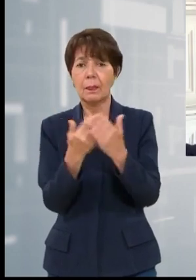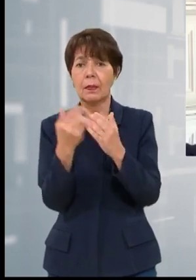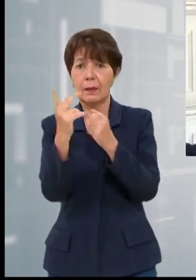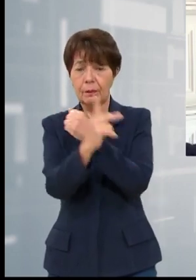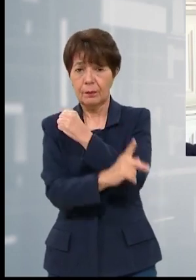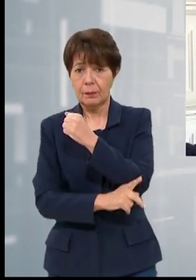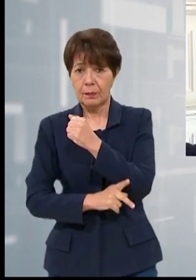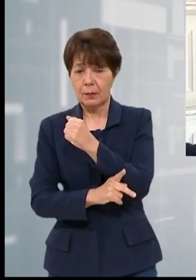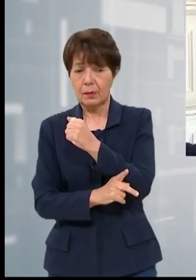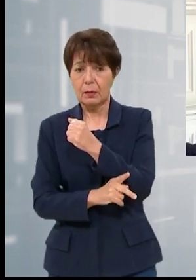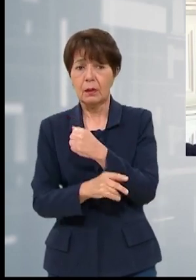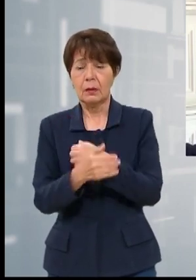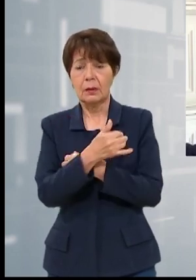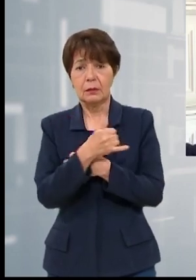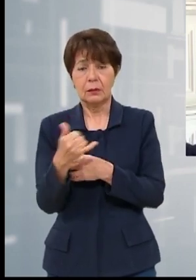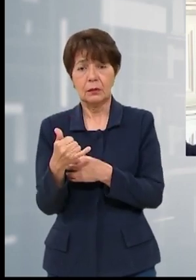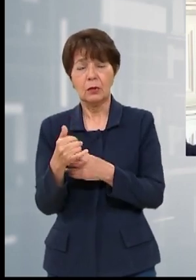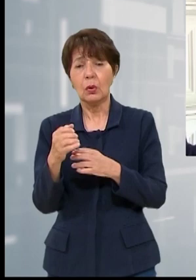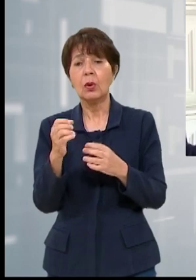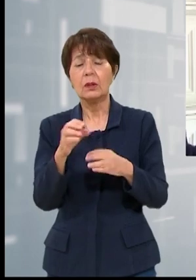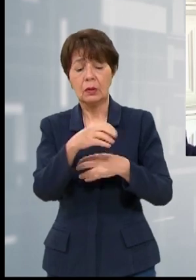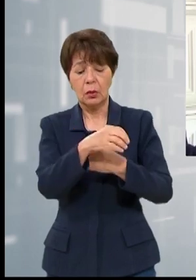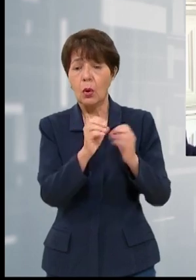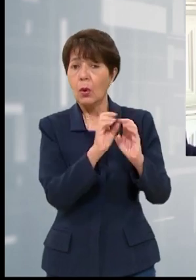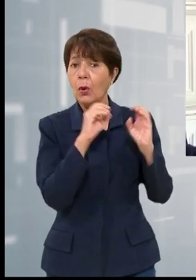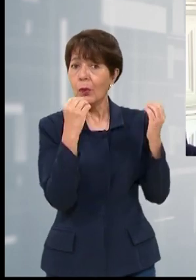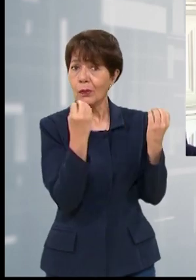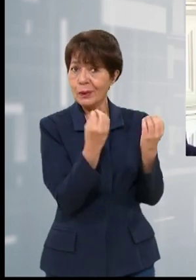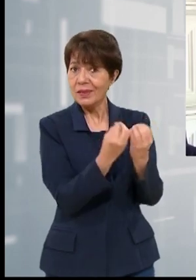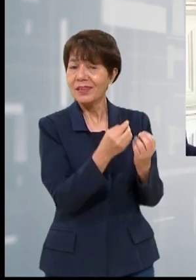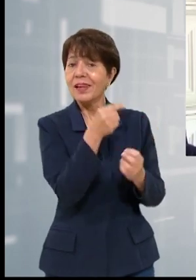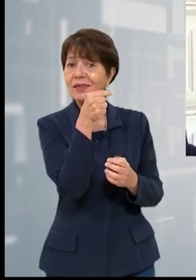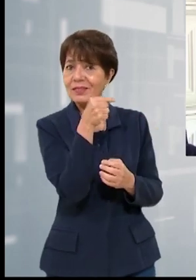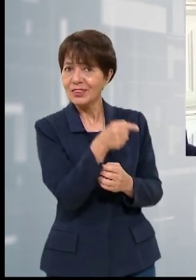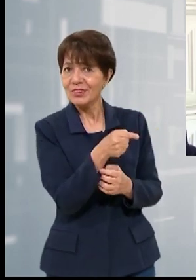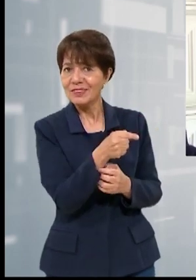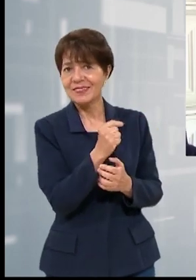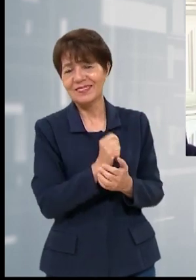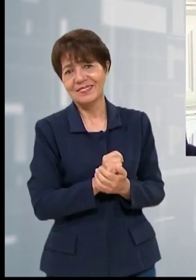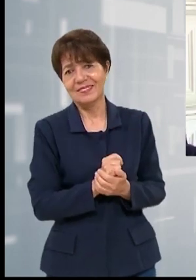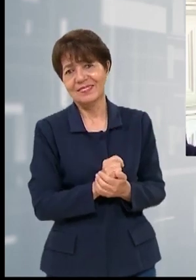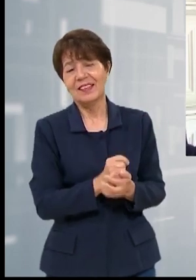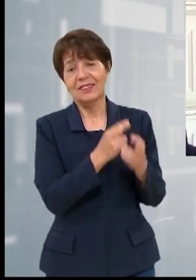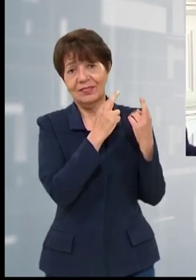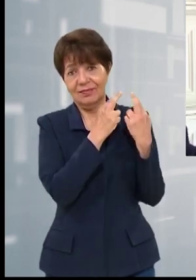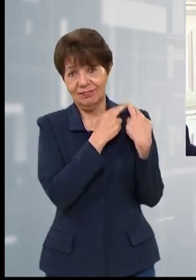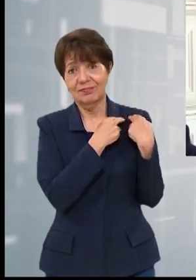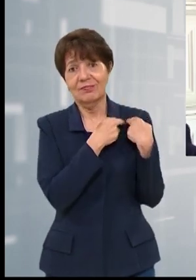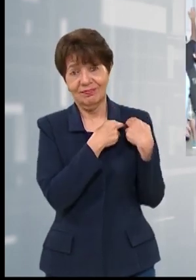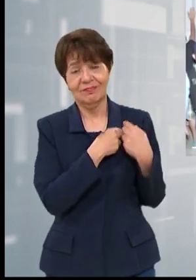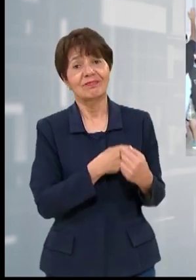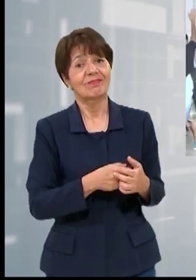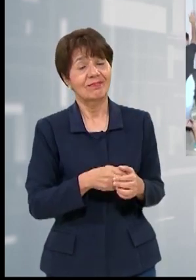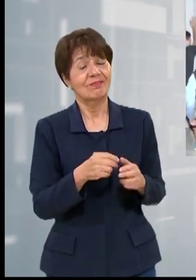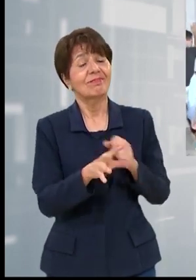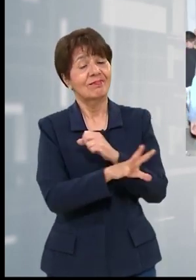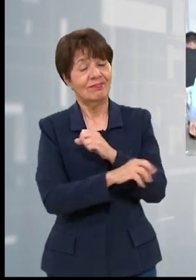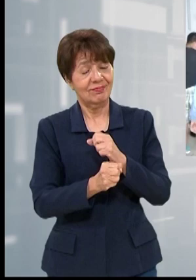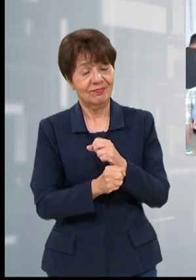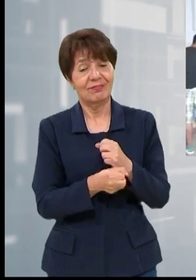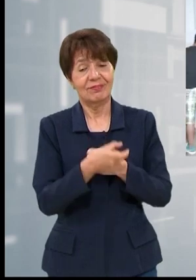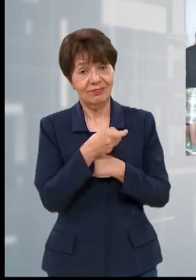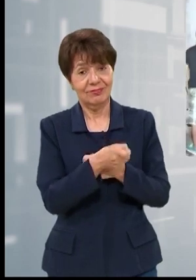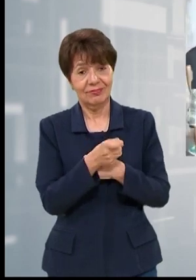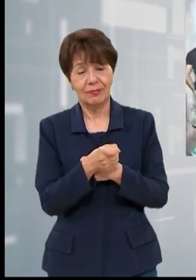está regado estas estructuras criminales. Recuerde que son varias las estructuras, no solamente es una, ¿verdad? La Policía